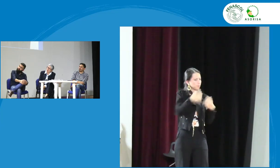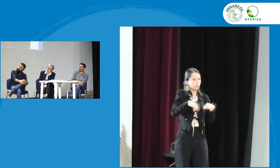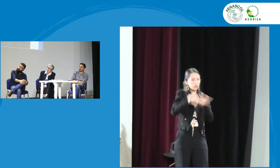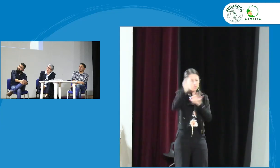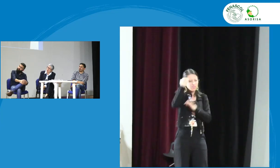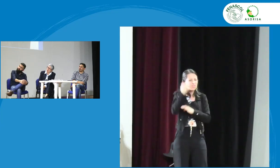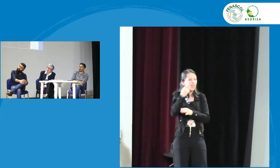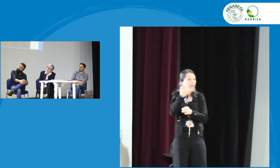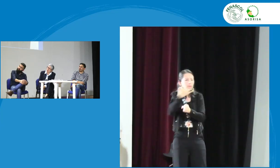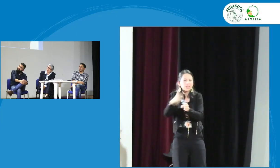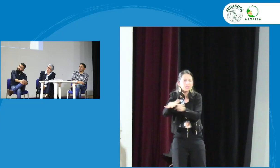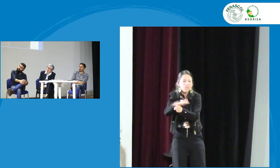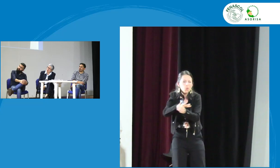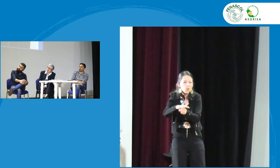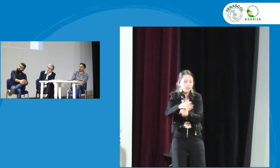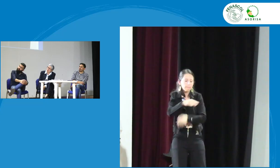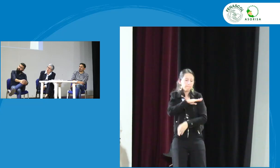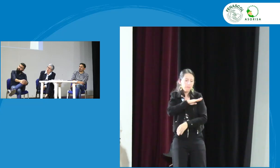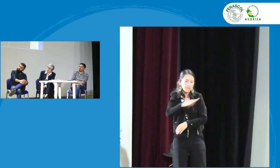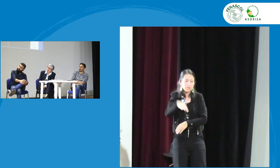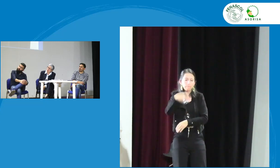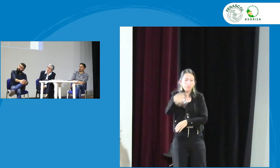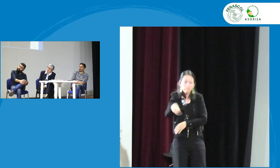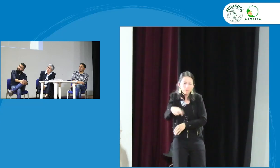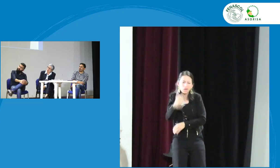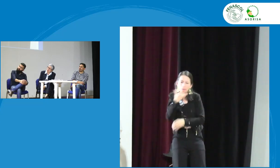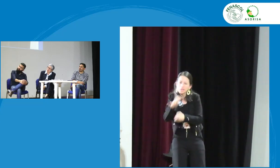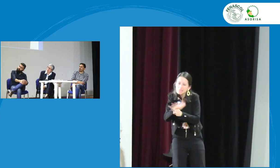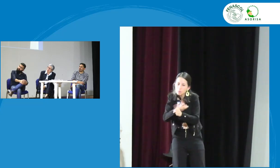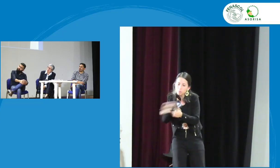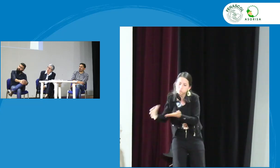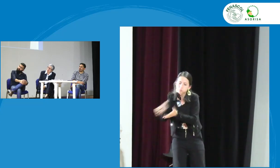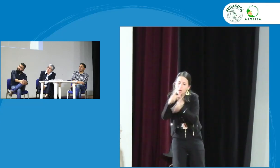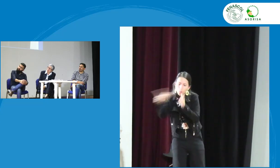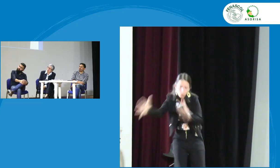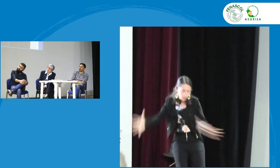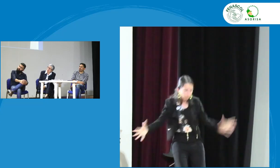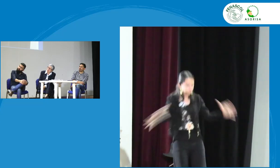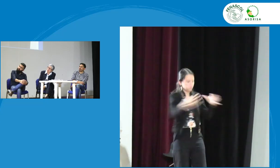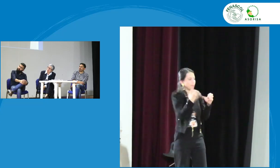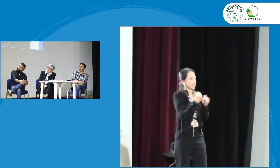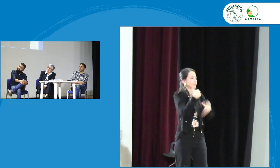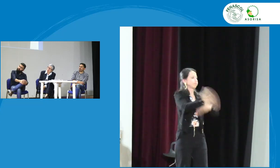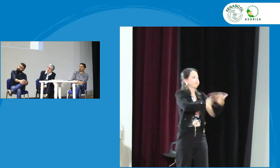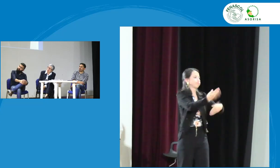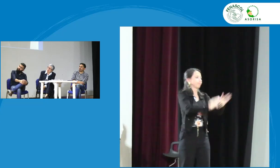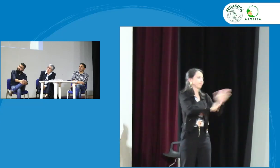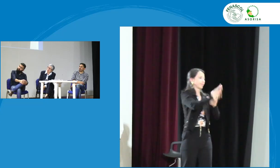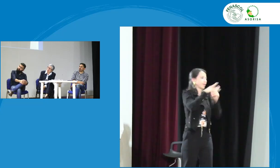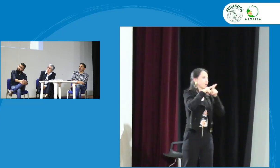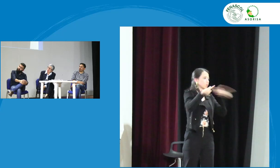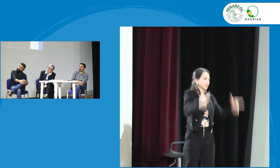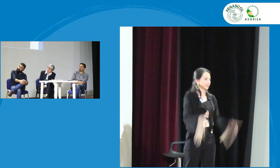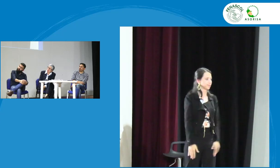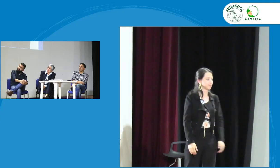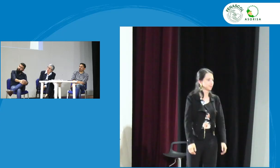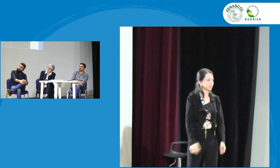falta implementar allí el concepto del profesor sordo que está pasando en la educación para sordos